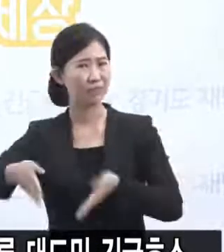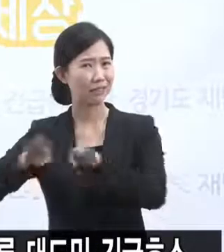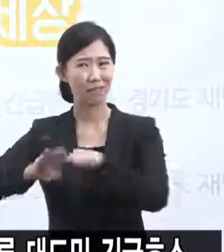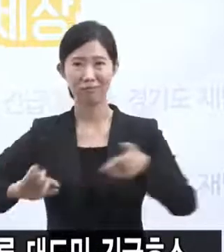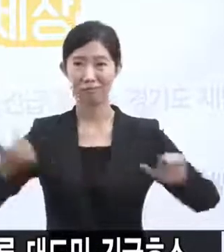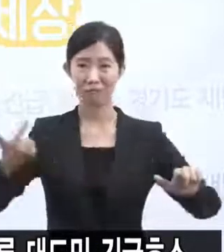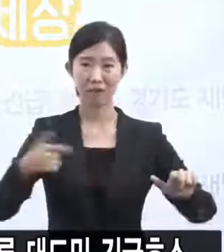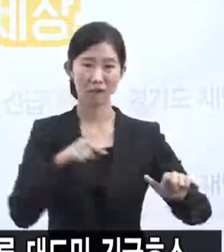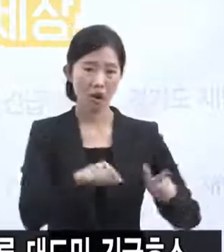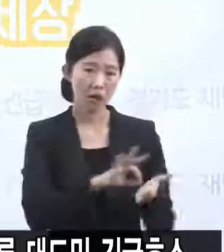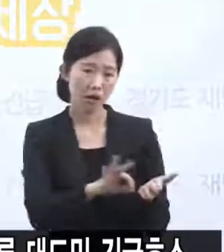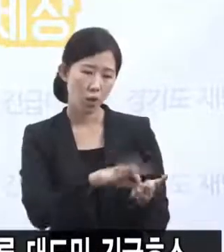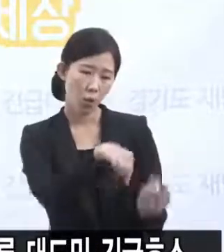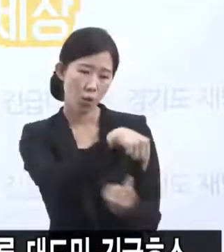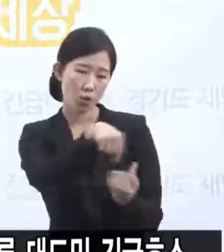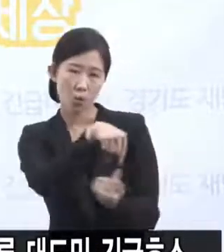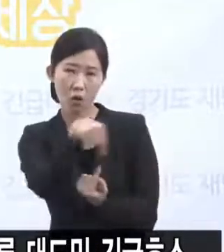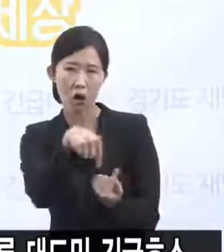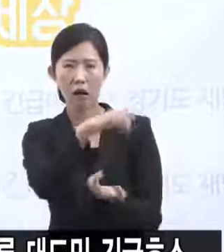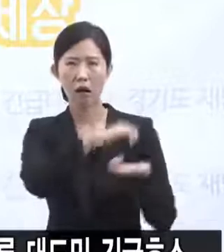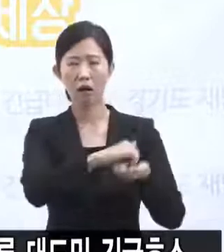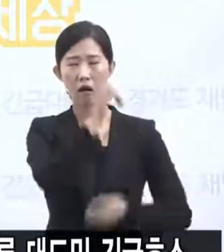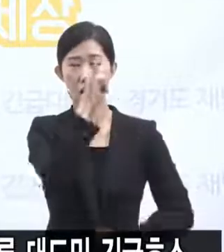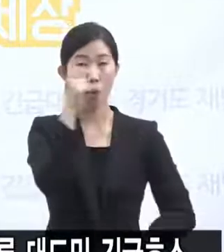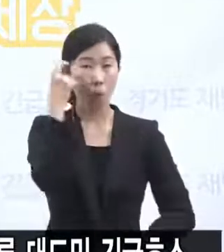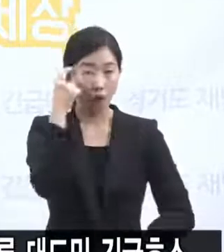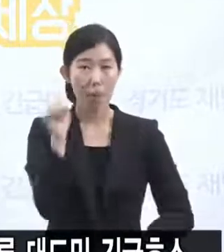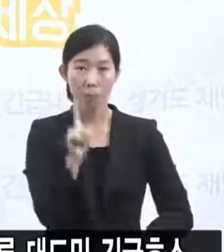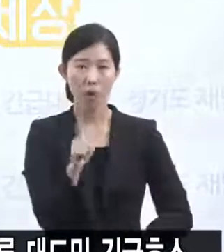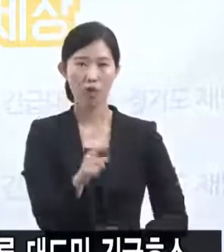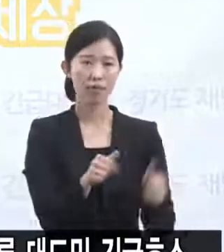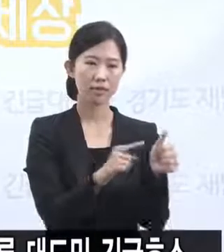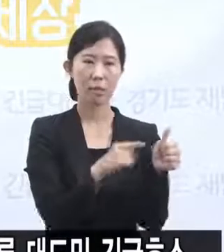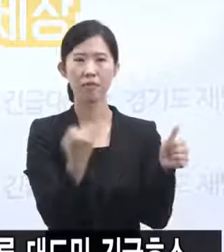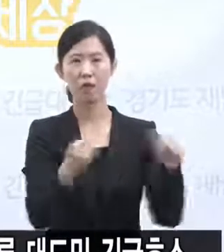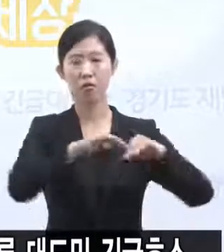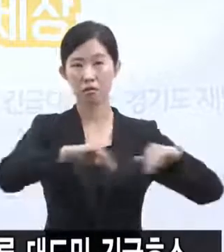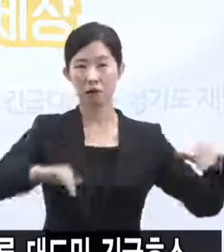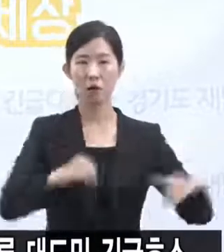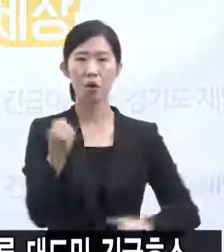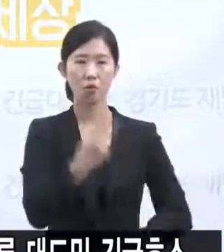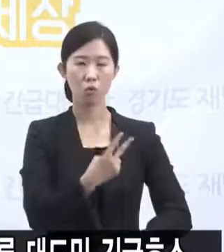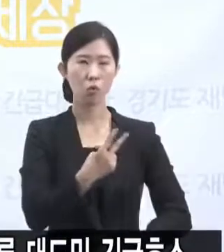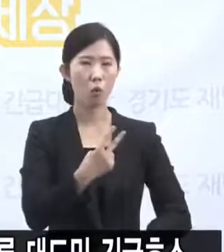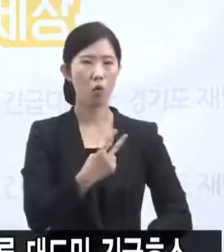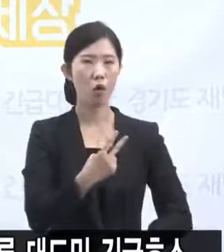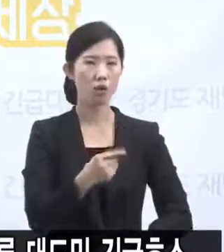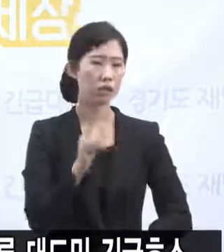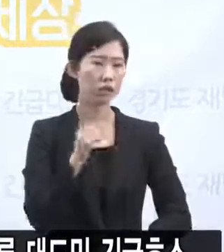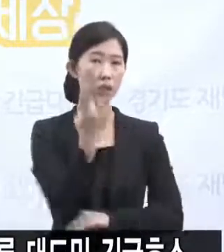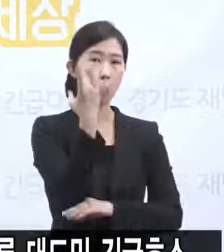가동률의 제한이 있습니다. 즉 성별을 좀 맞춰야 된다든지 또 기저질환 별로 어떤 정신건강적 문제가